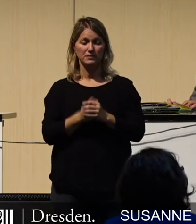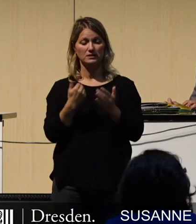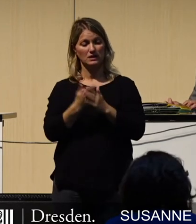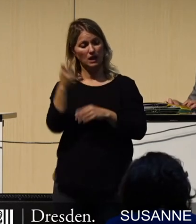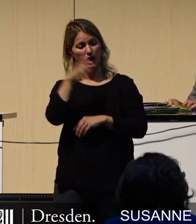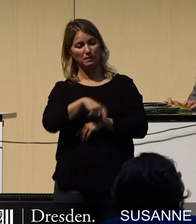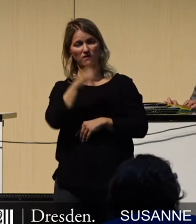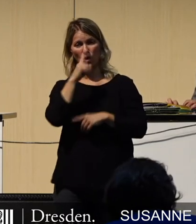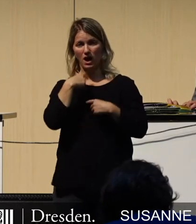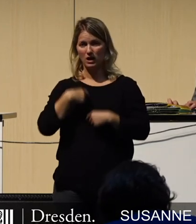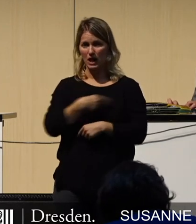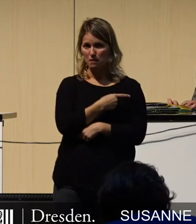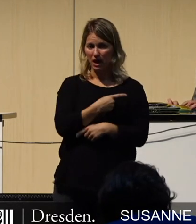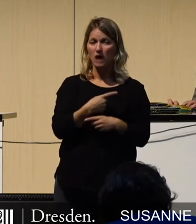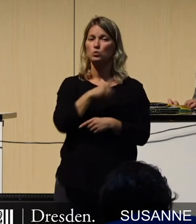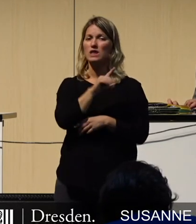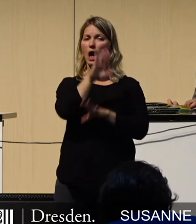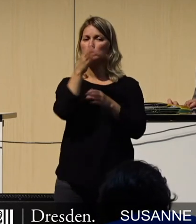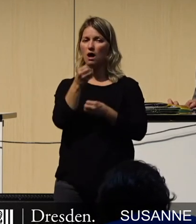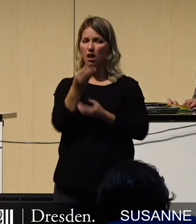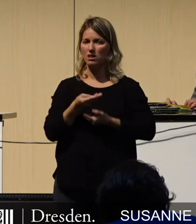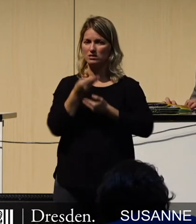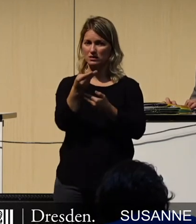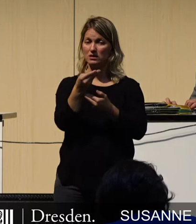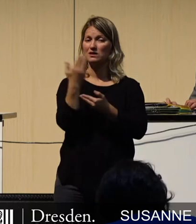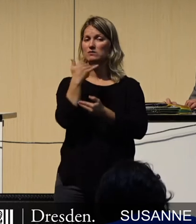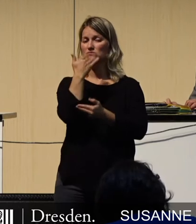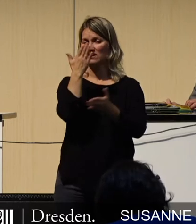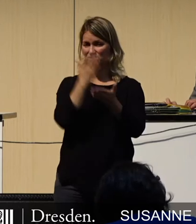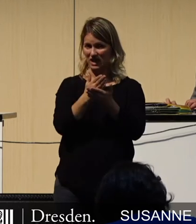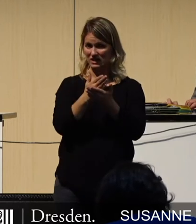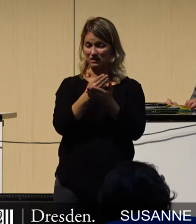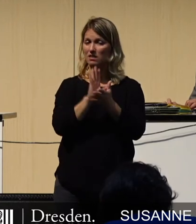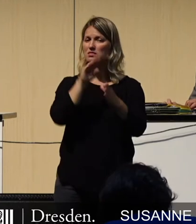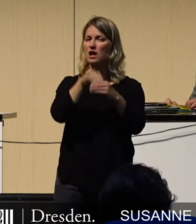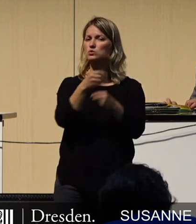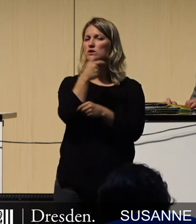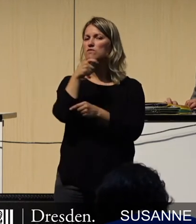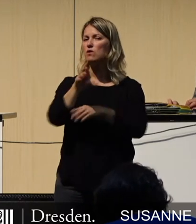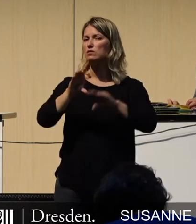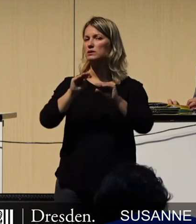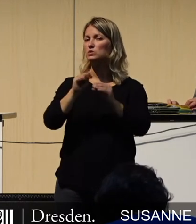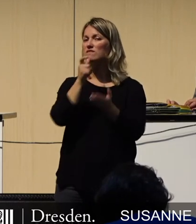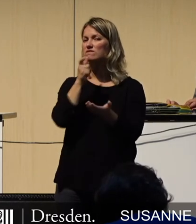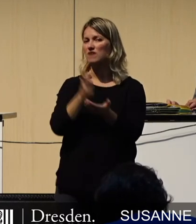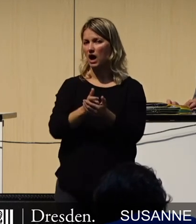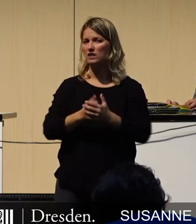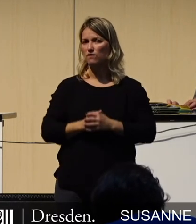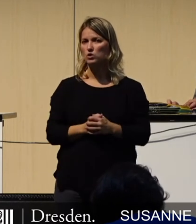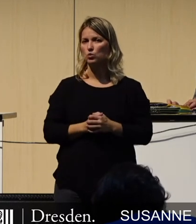und seiner Einbringung des Haushaltes anschließen, wenn er von Verantwortung spricht, diese